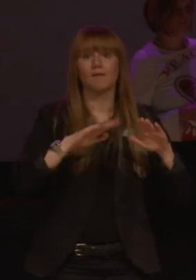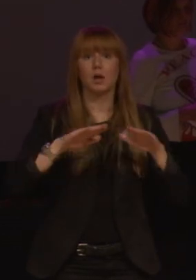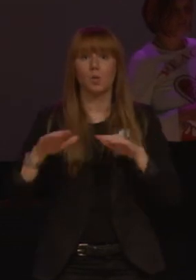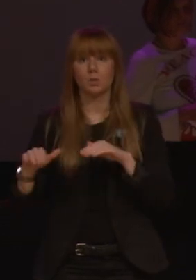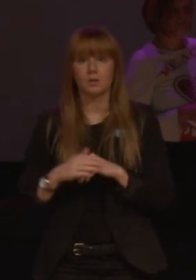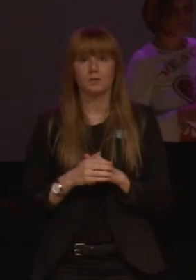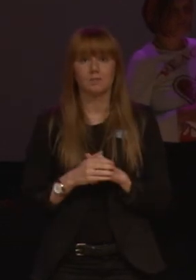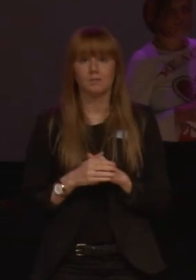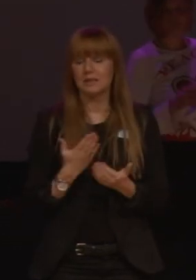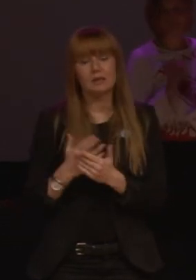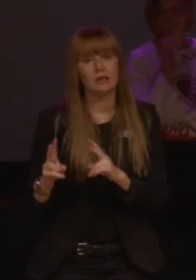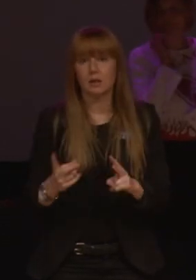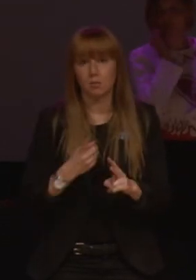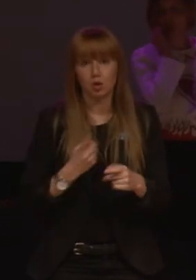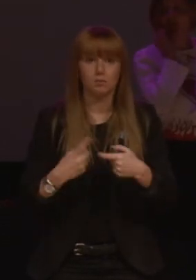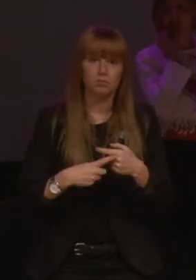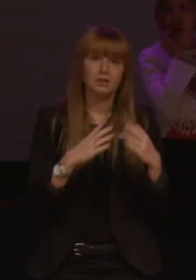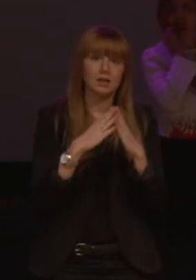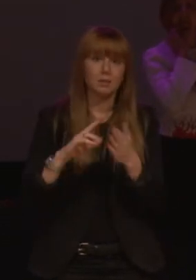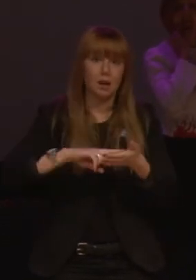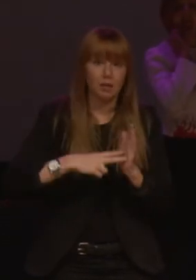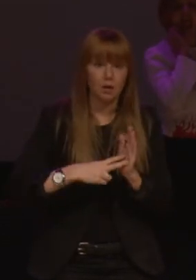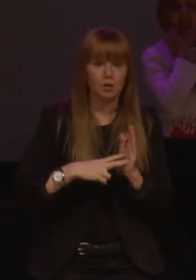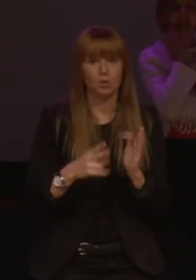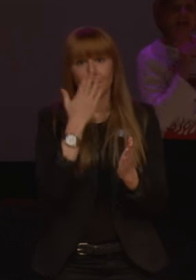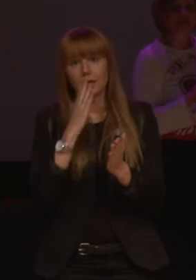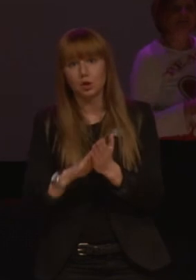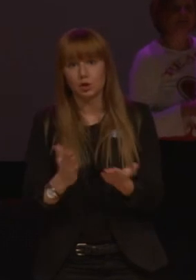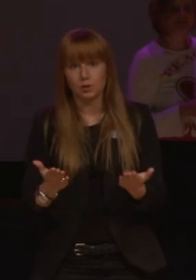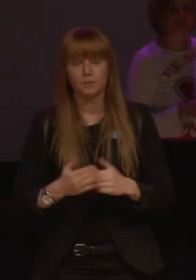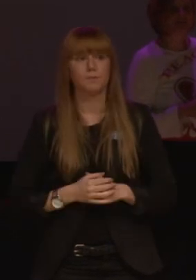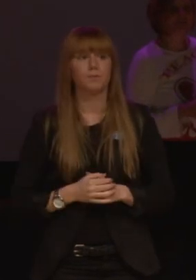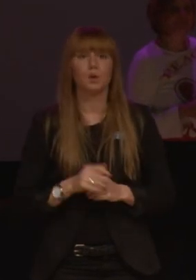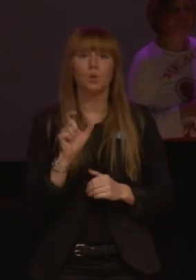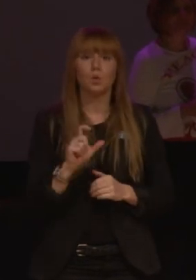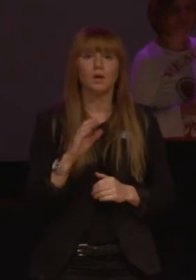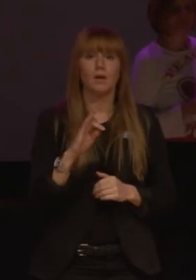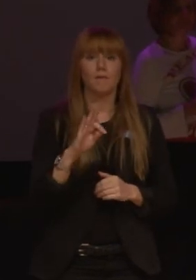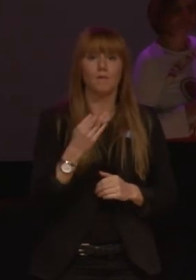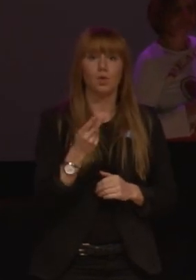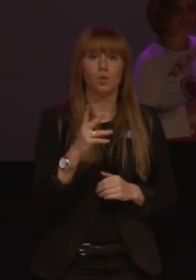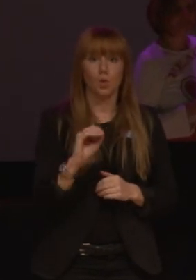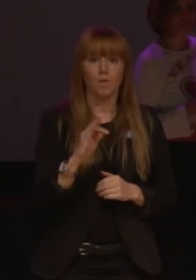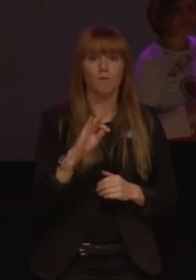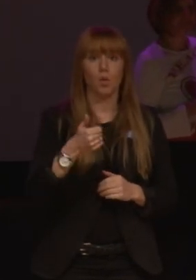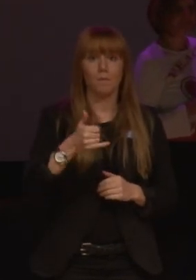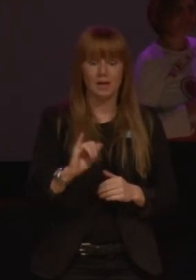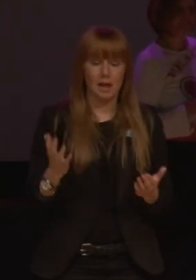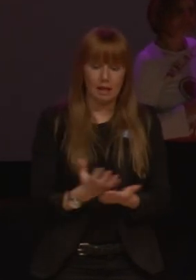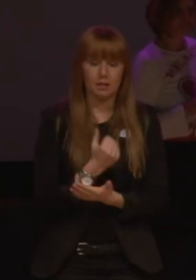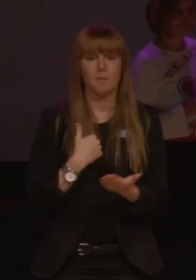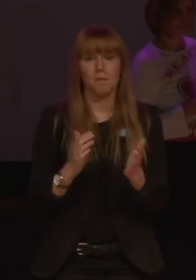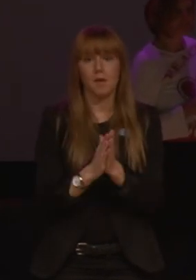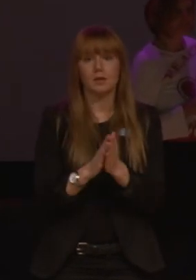lika mycket när det gäller stadsplanering som attityder. Ordet funkofobi har äntligen kommit med i